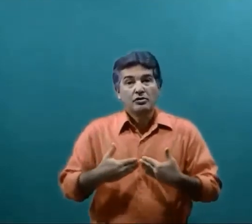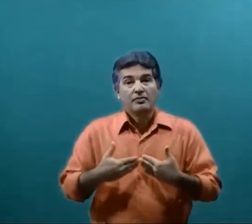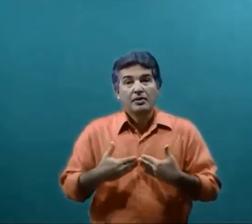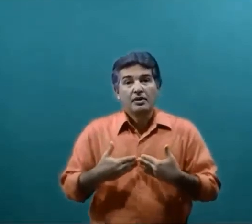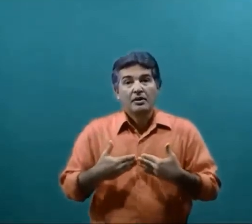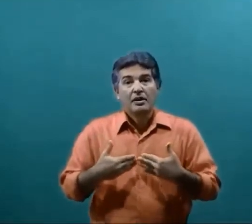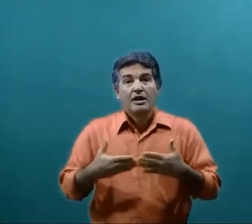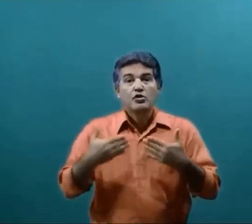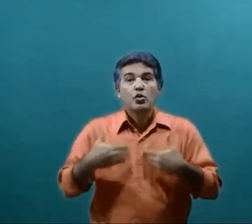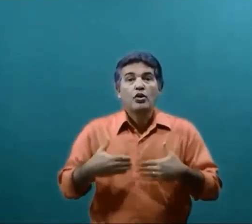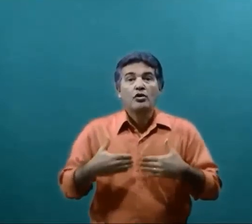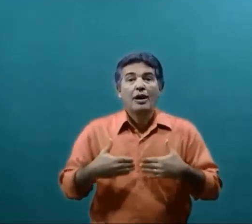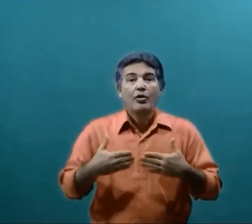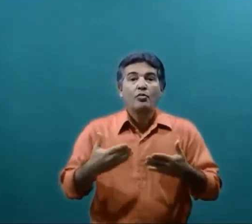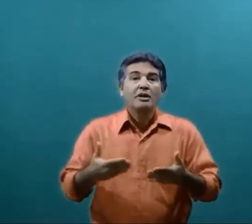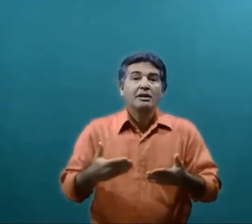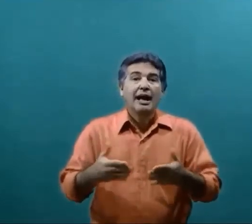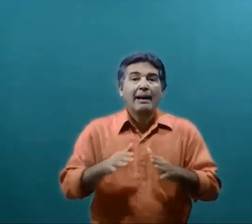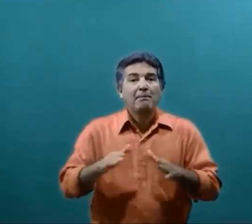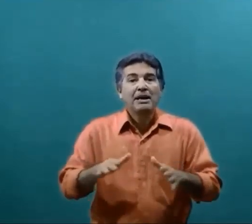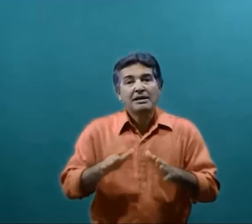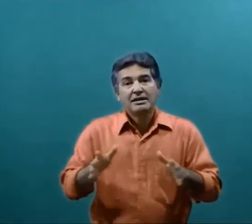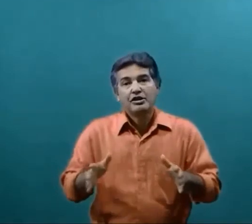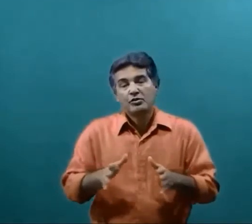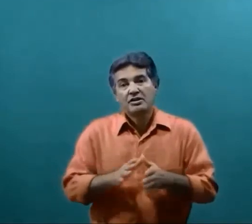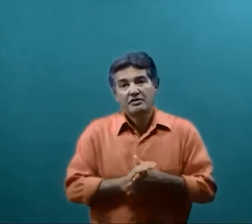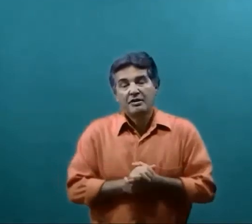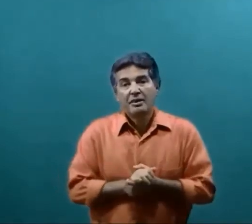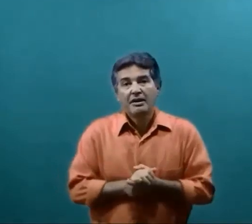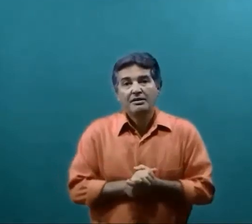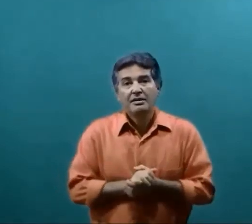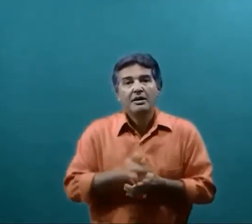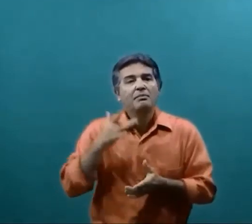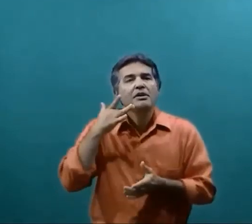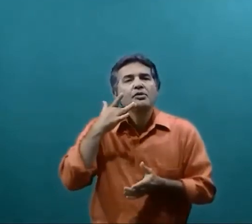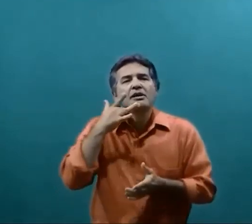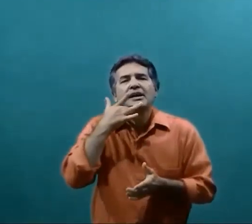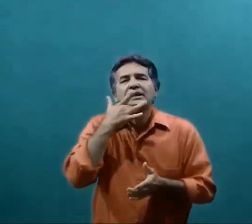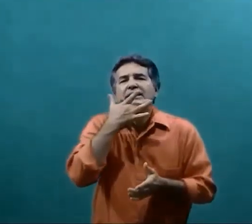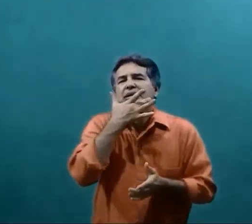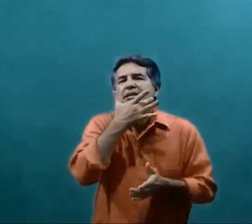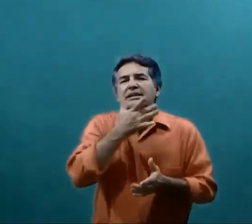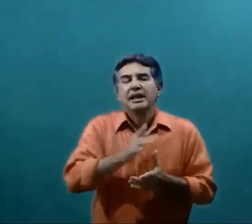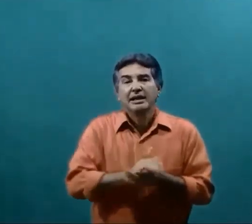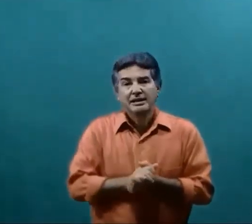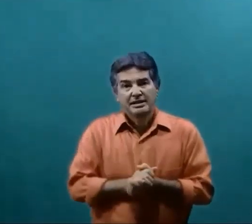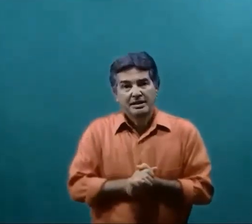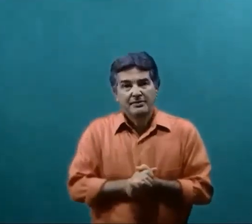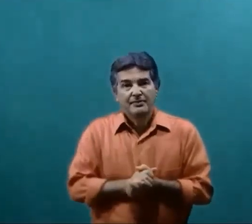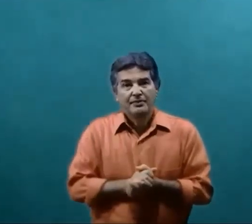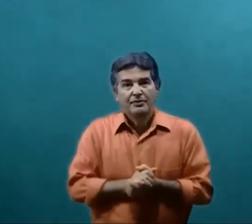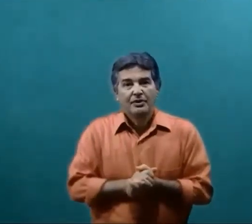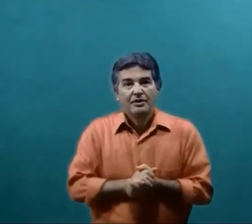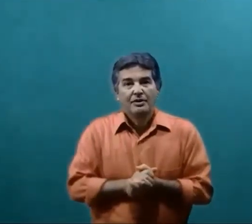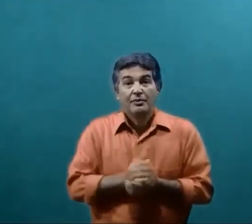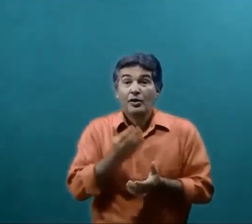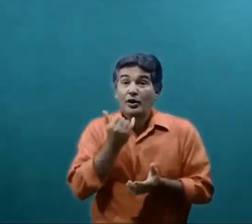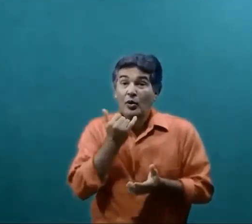Escolham a comida Apenas e exclusivamente Pelo que é delícia Pelo que